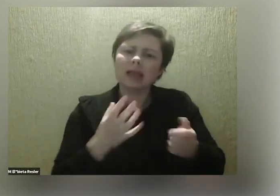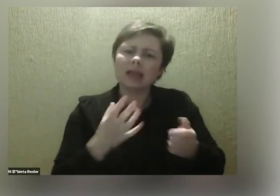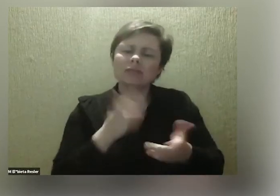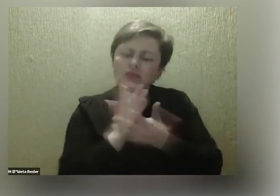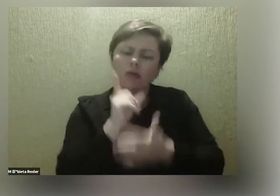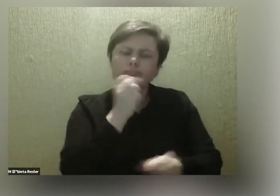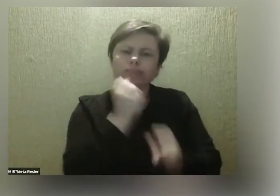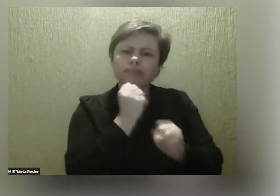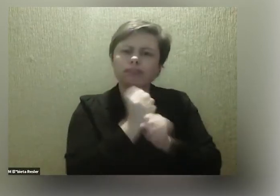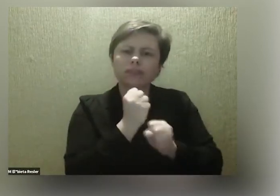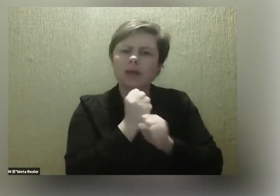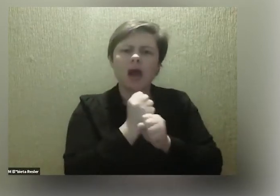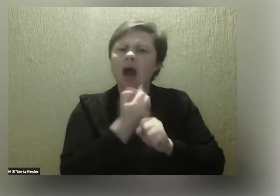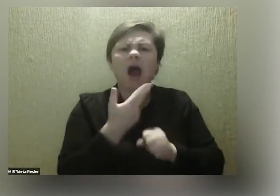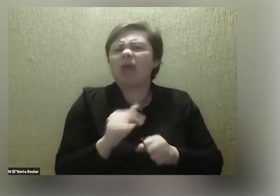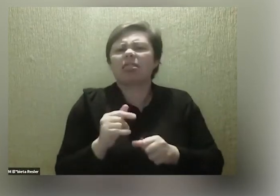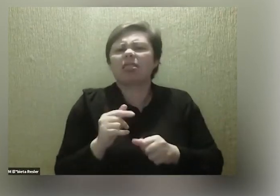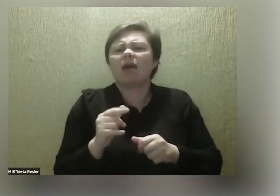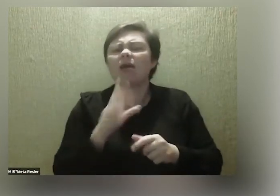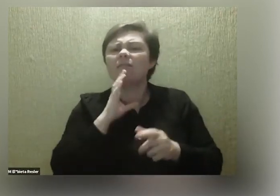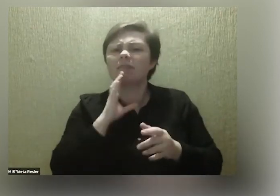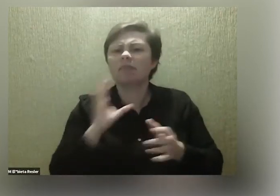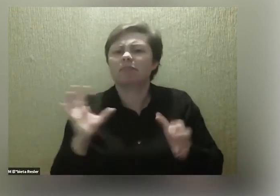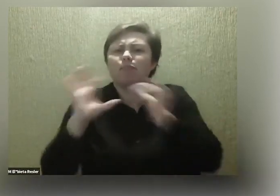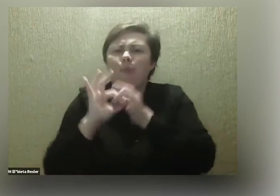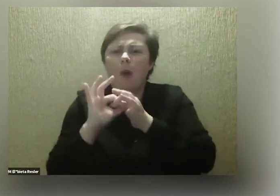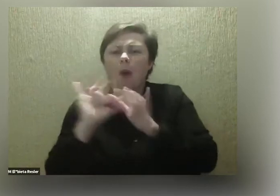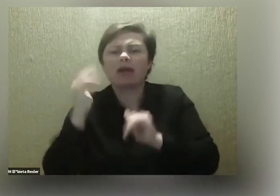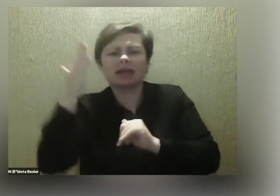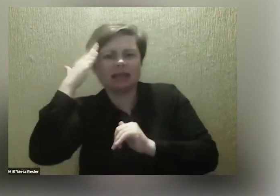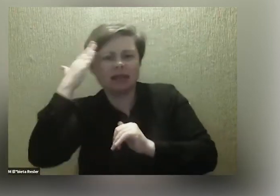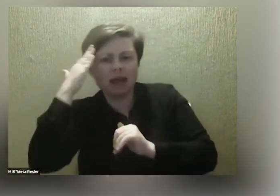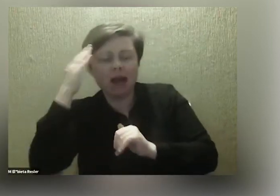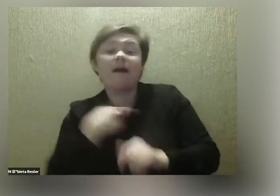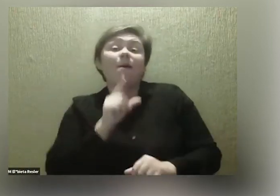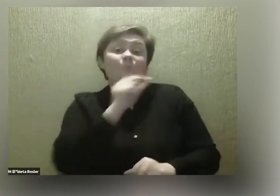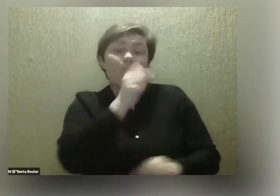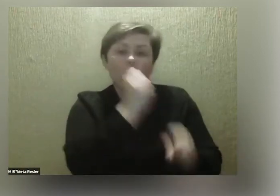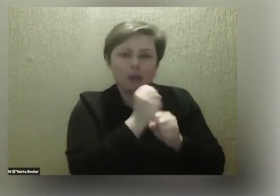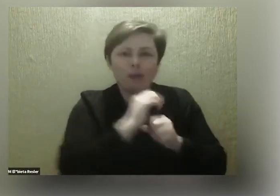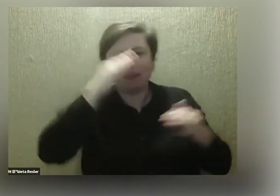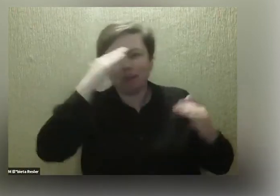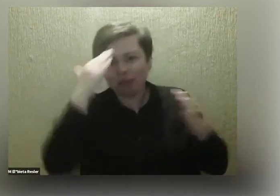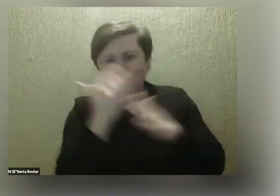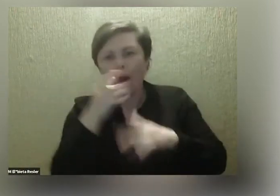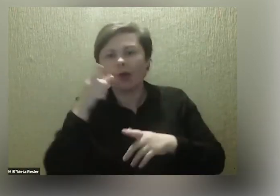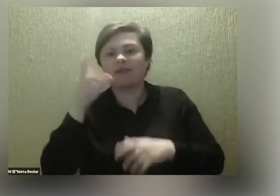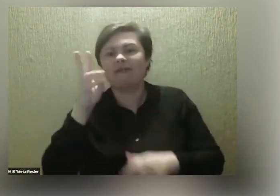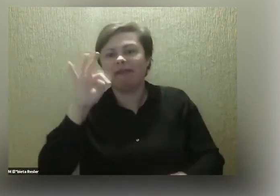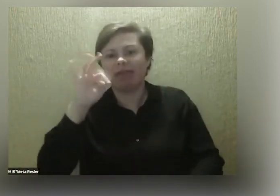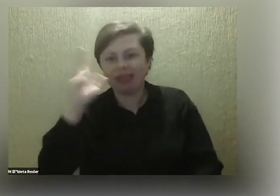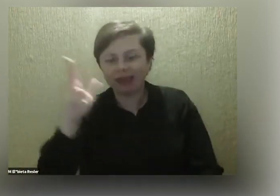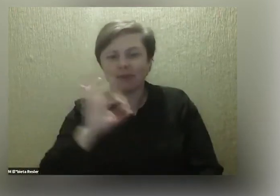nie gdzieś tam nawiązywać jakieś głębsze znajomości. No i poszłam do pracy i poznano do pracy Witka.